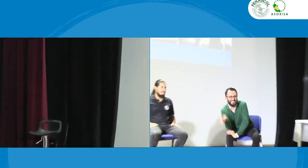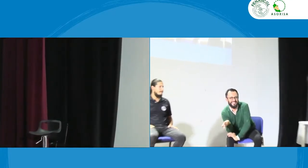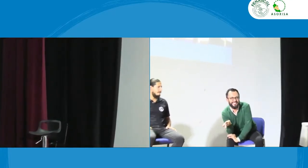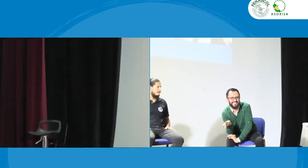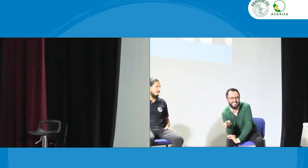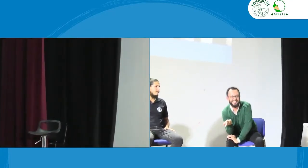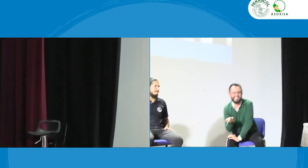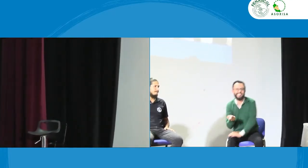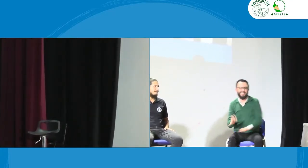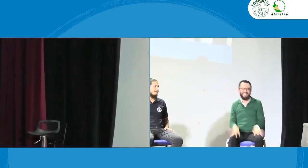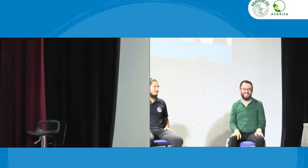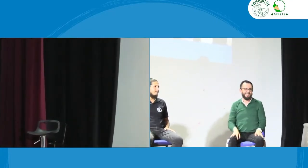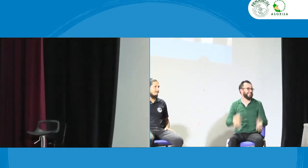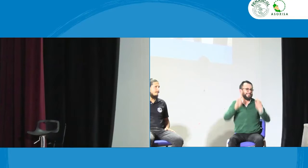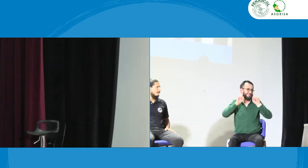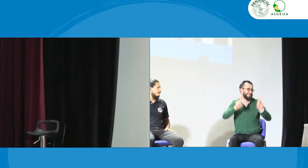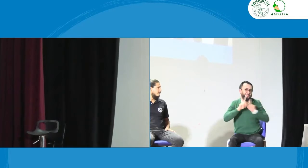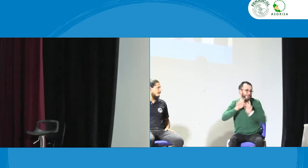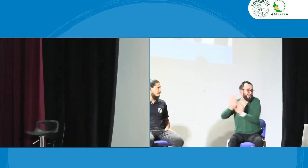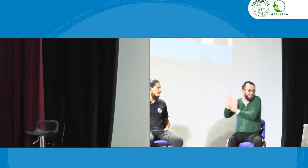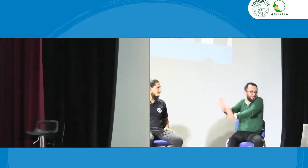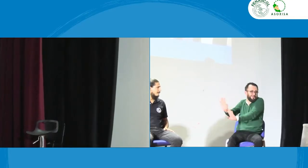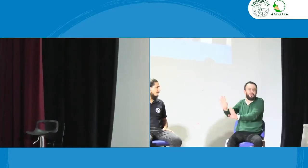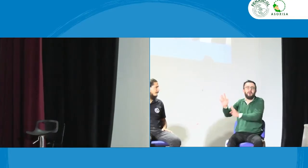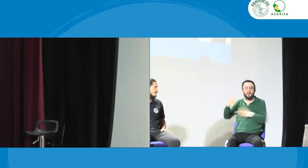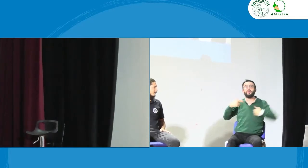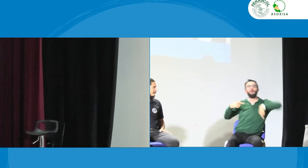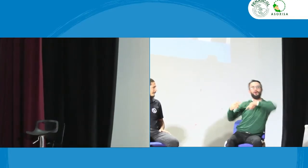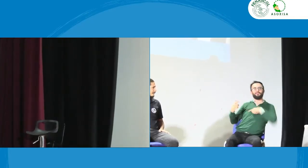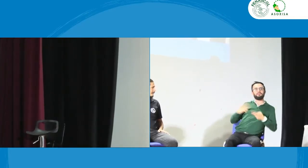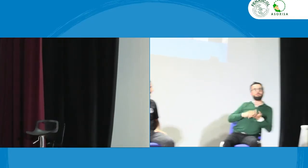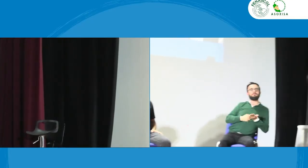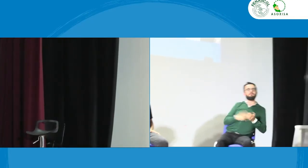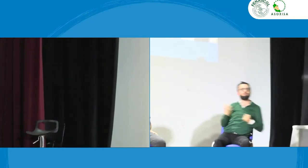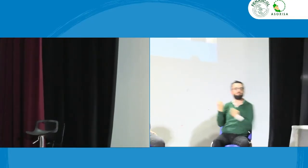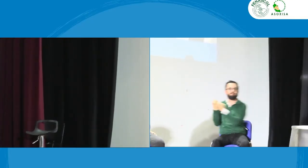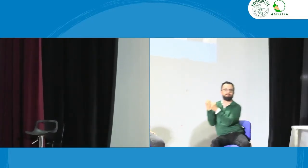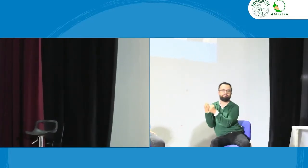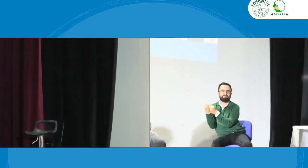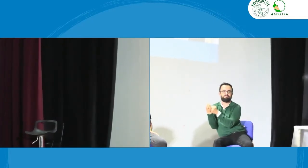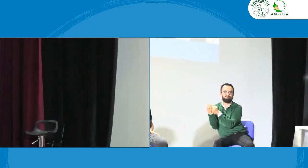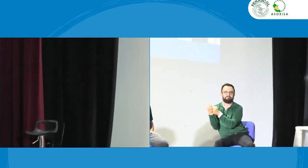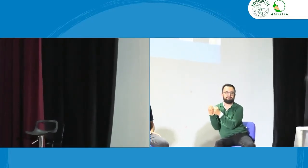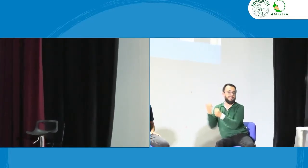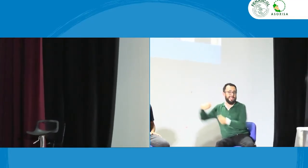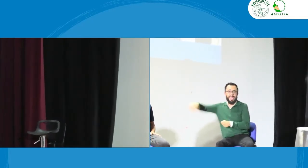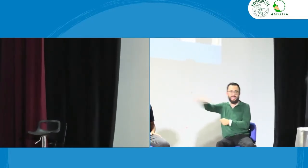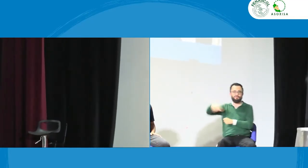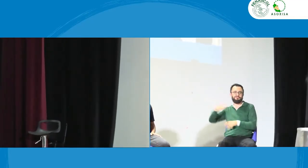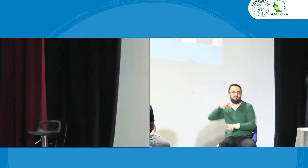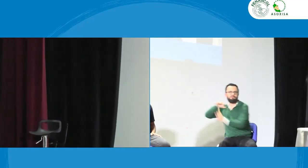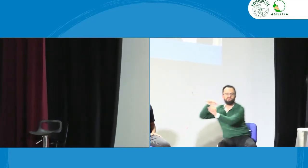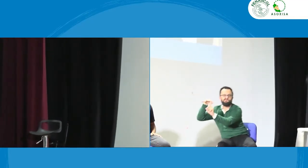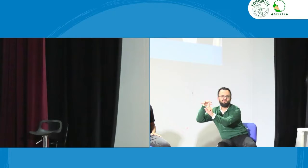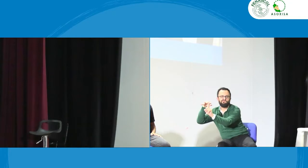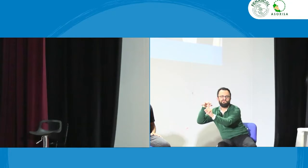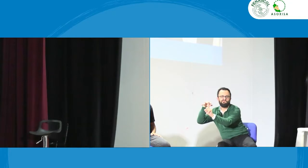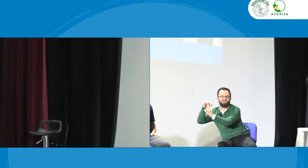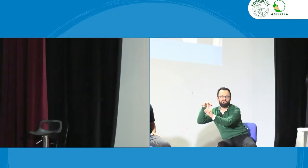¿quién debe hacerse en ciencia? pues la persona sorda los sordos tienen que hacer esa incidencia y quien apoya podría